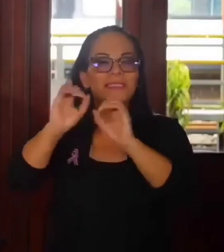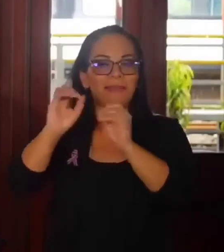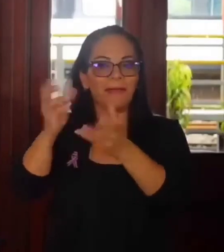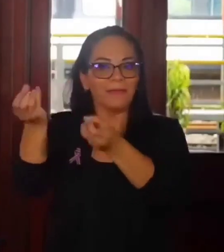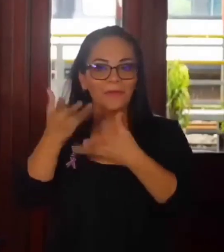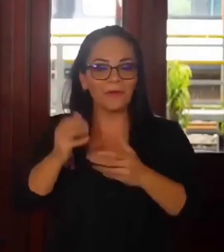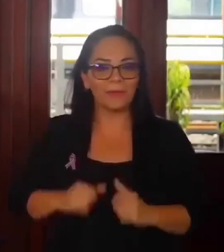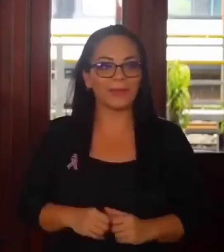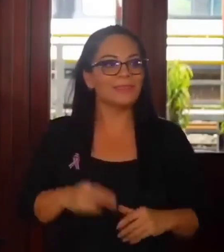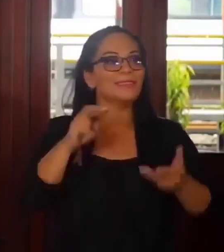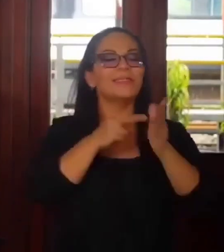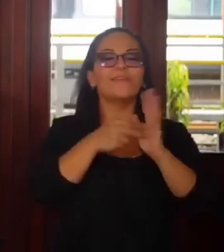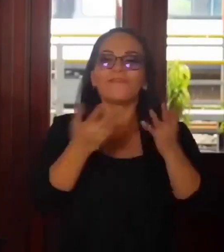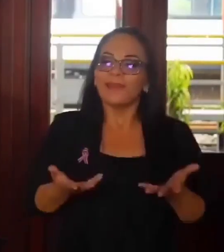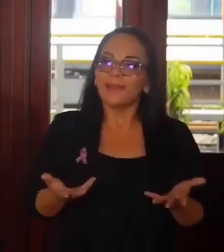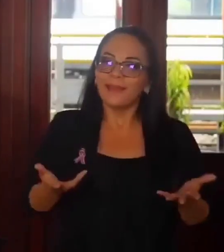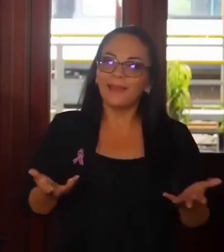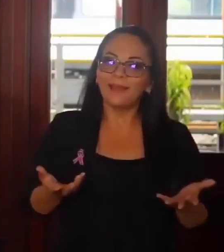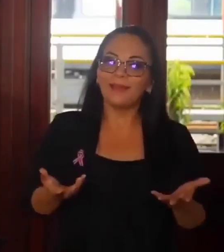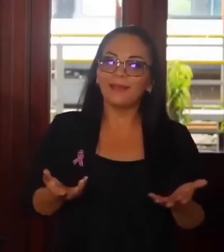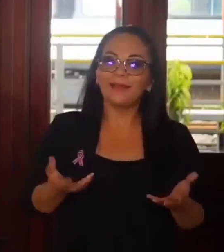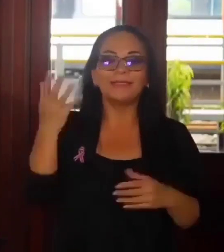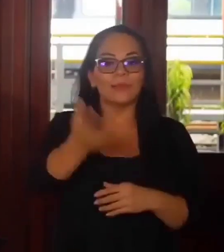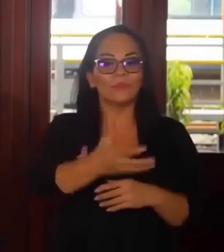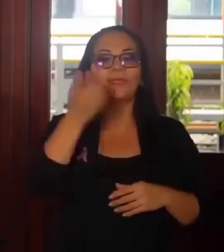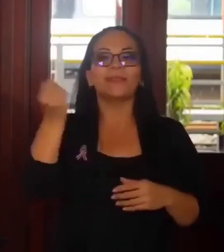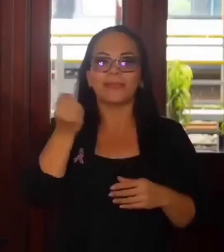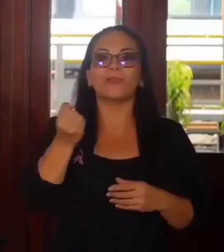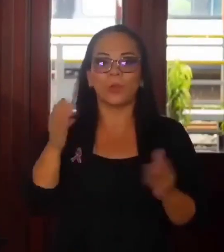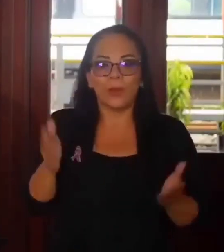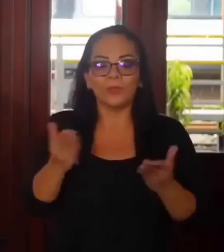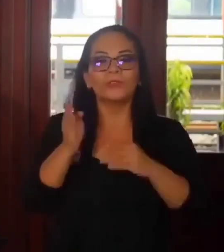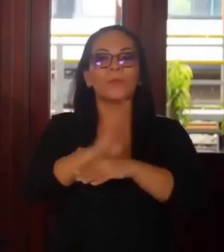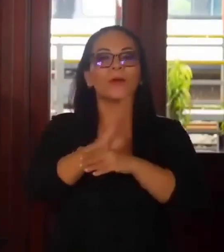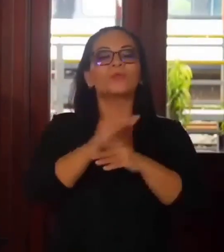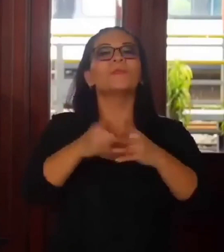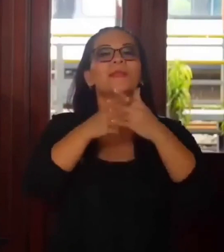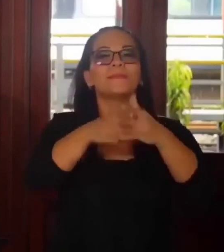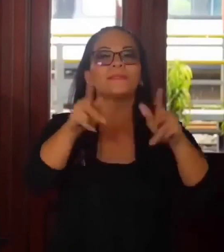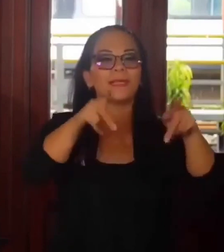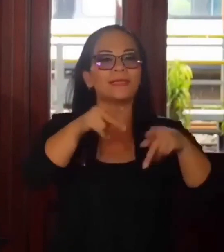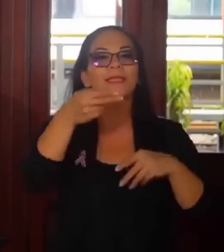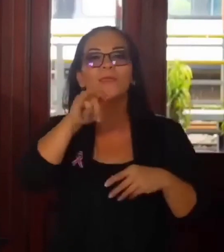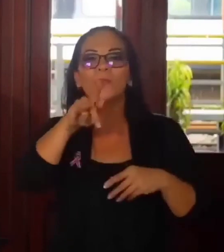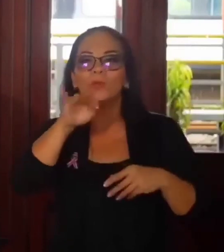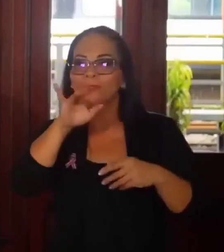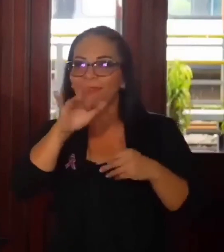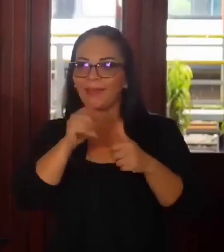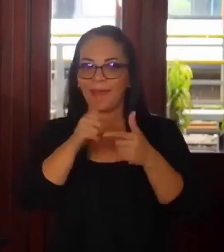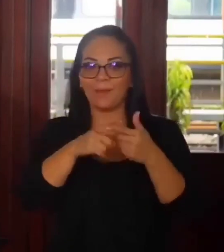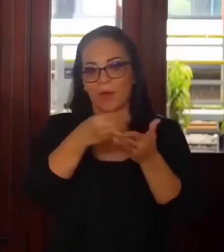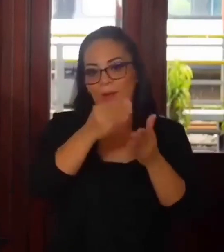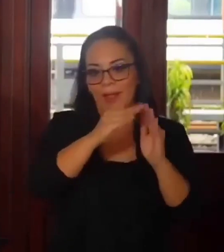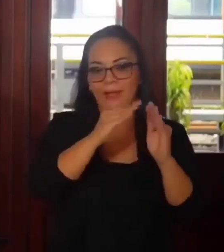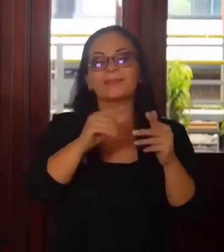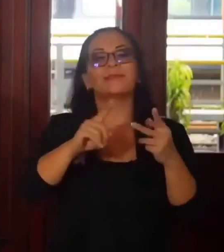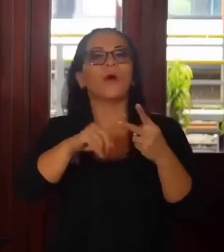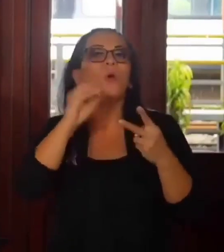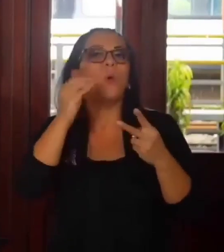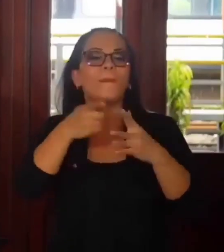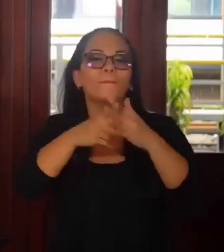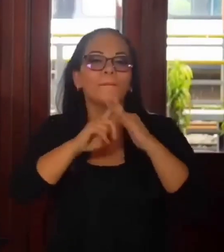hasta quitándole el incentivo a los bancos de que le preste a la gente para una hipoteca o para un